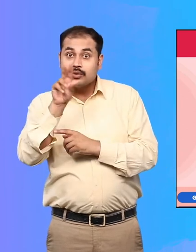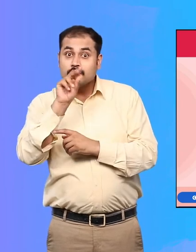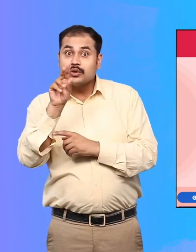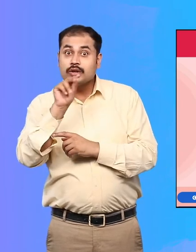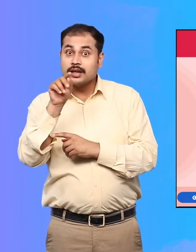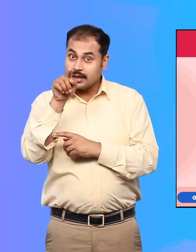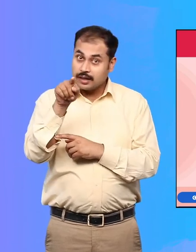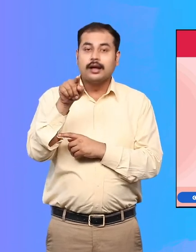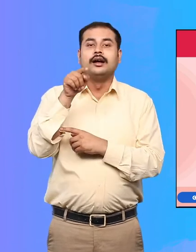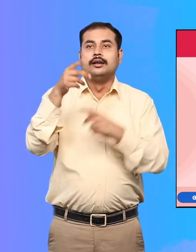जाता है